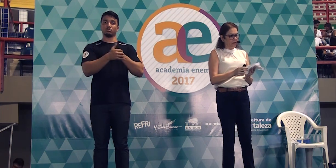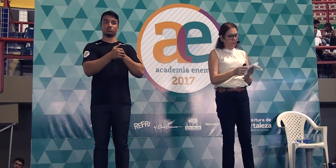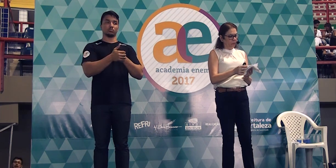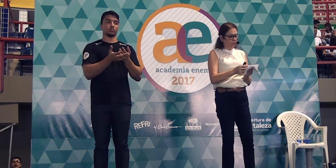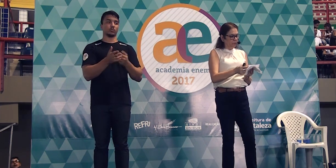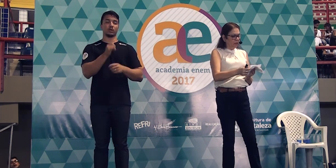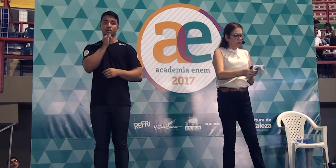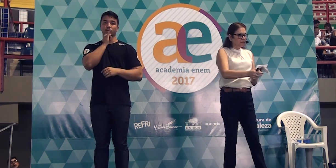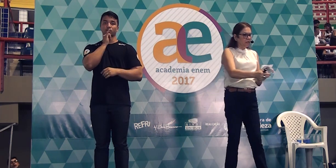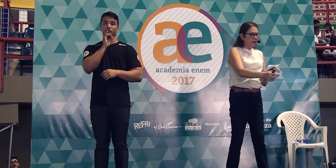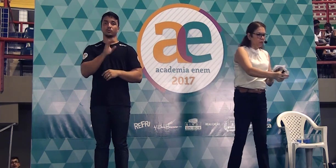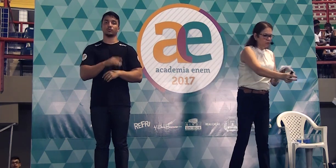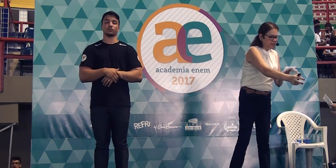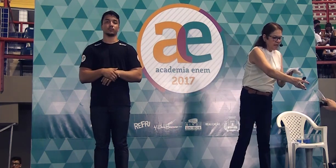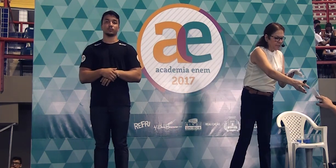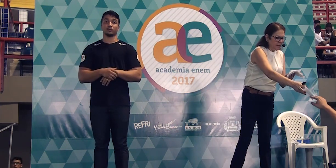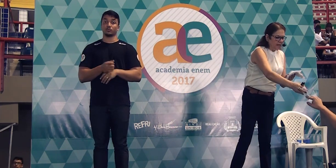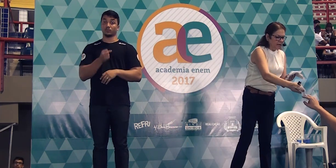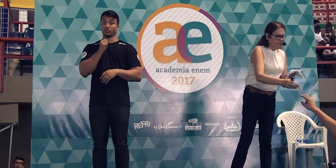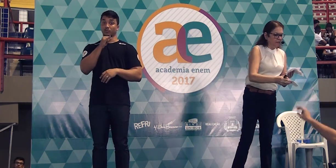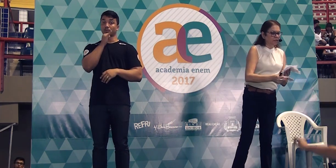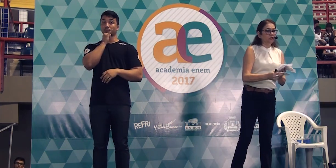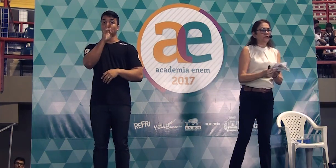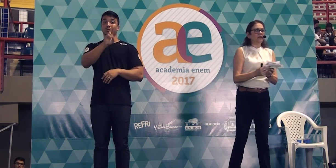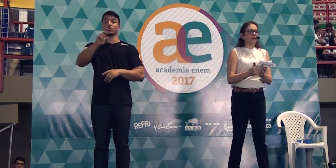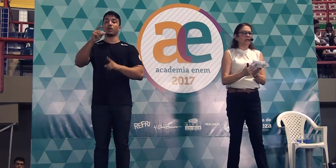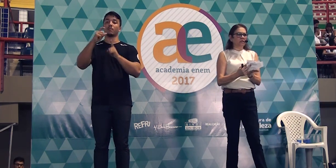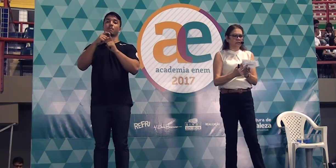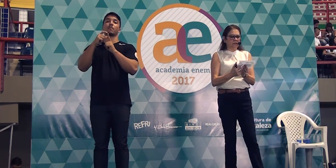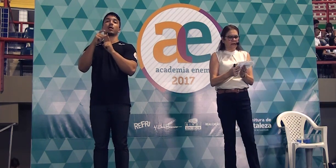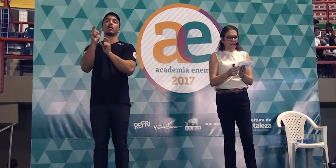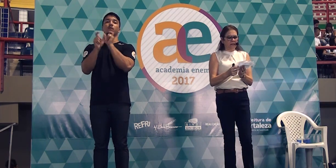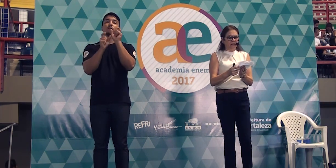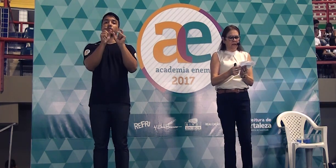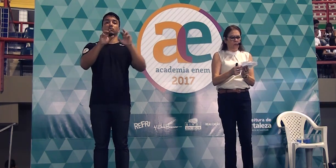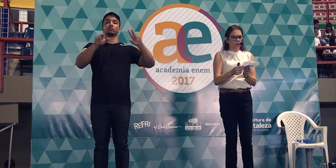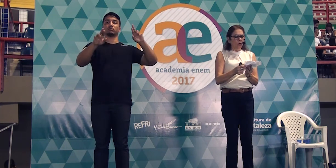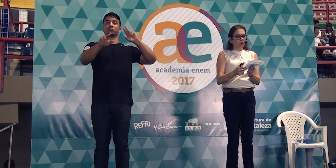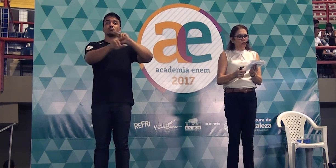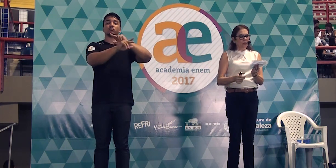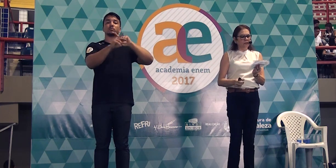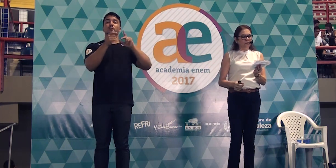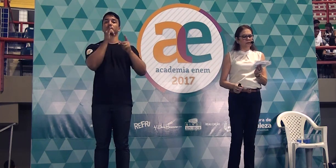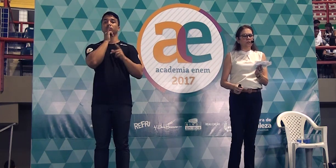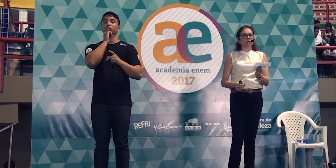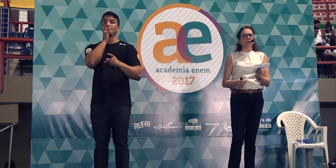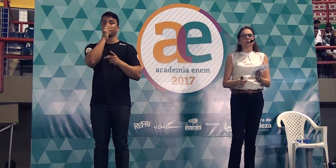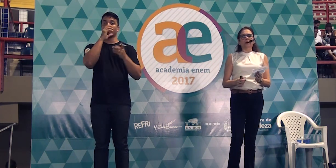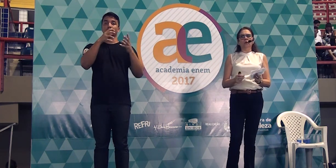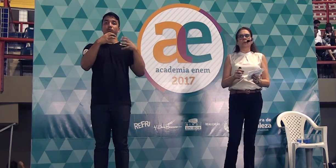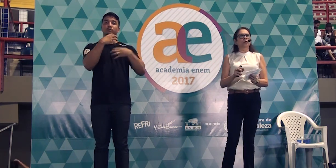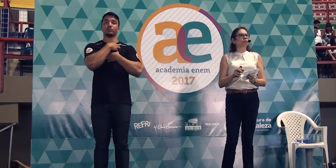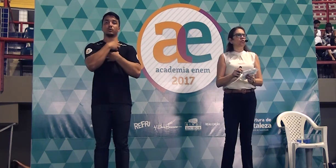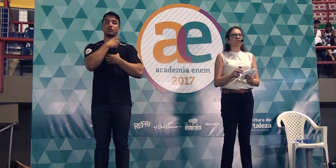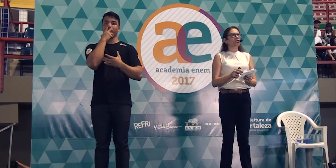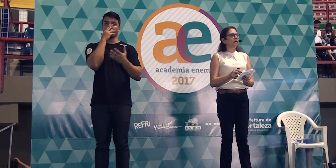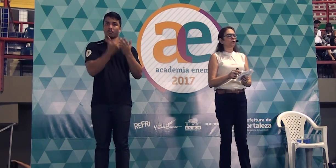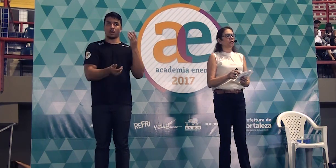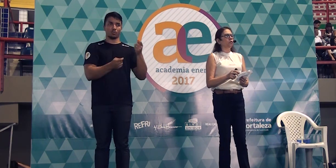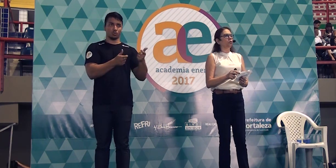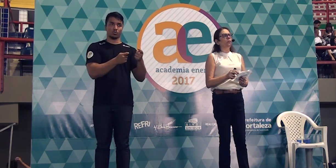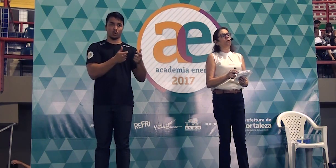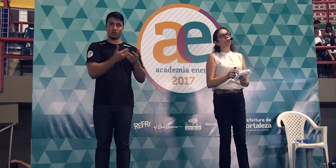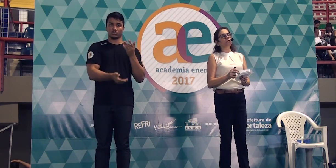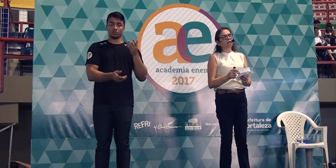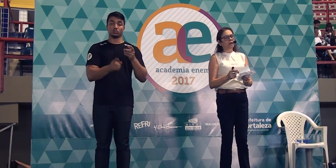É o exemplo. Se eu usar palavras diferentes na redação, com o mesmo sentido, perco ponto, de